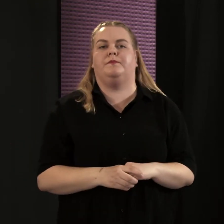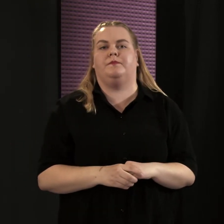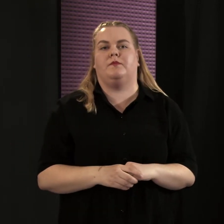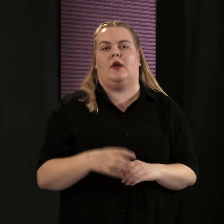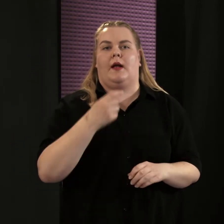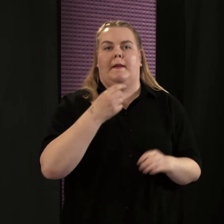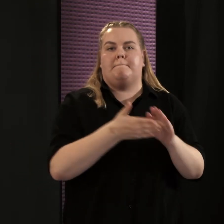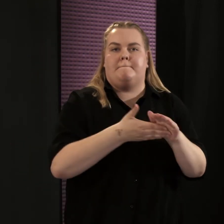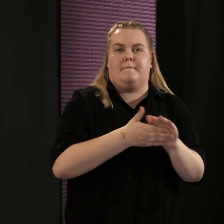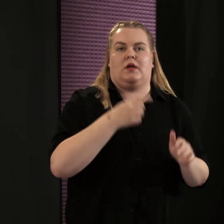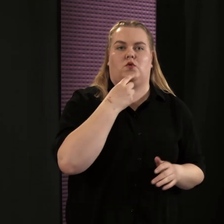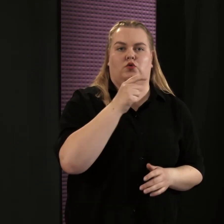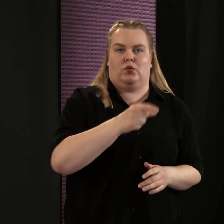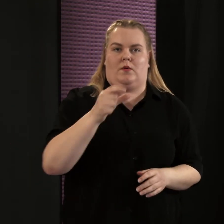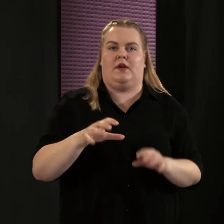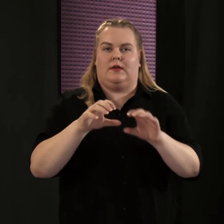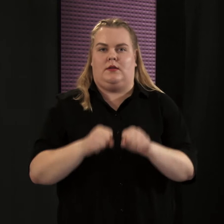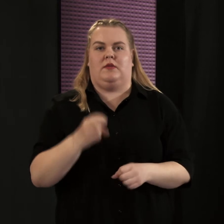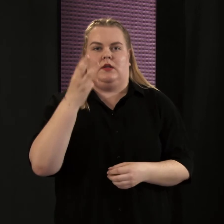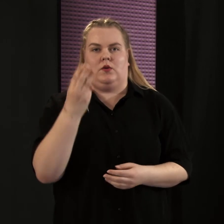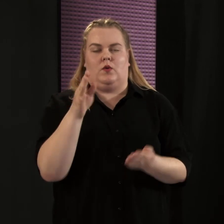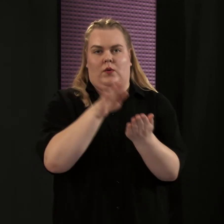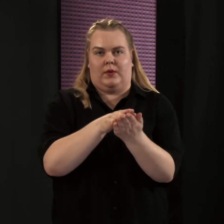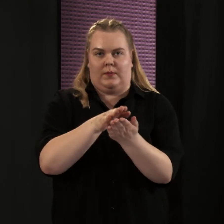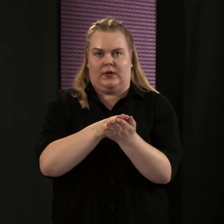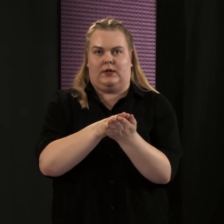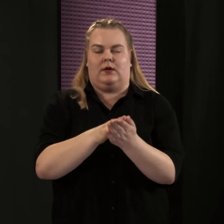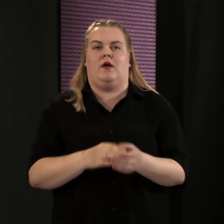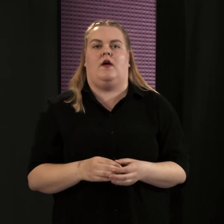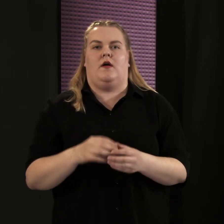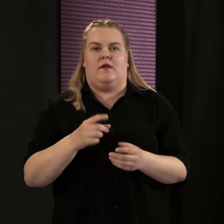Perussuomalaiset piti kolme paikkaansa, vaikka kannatus putosi hieman.